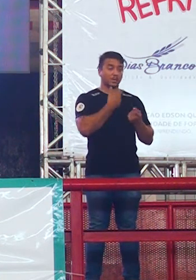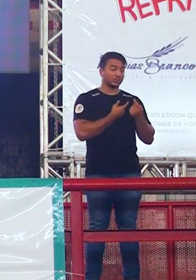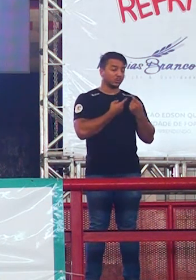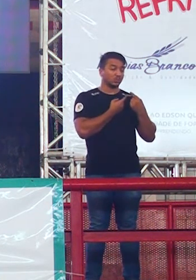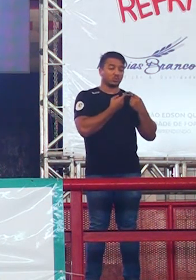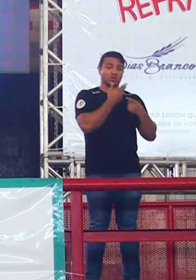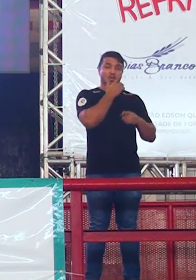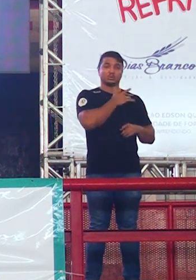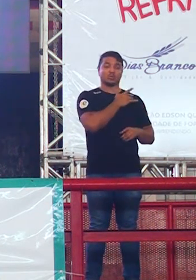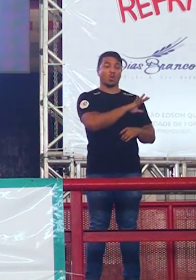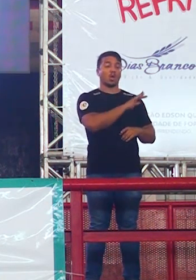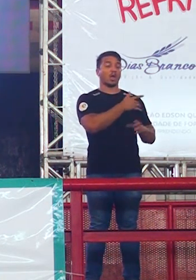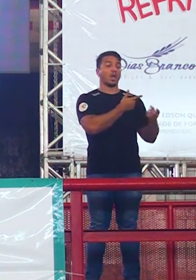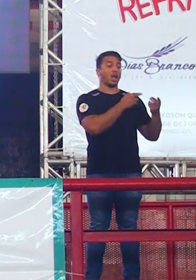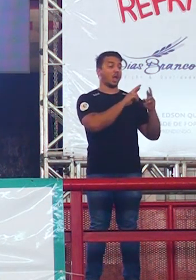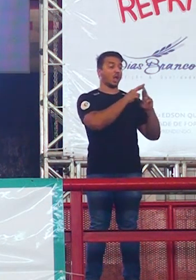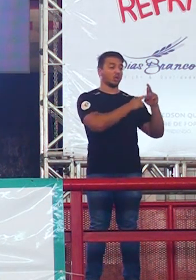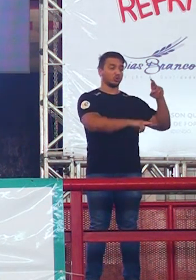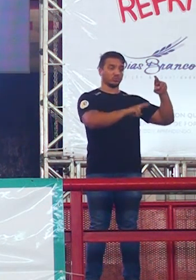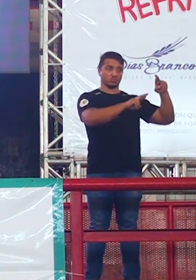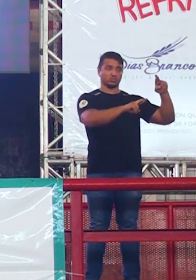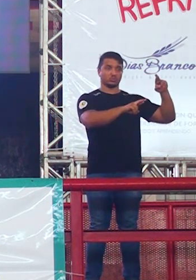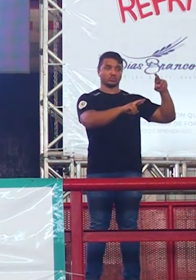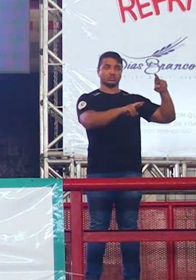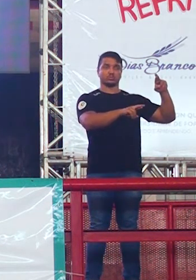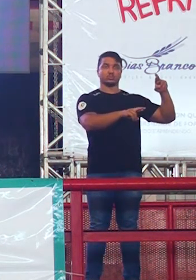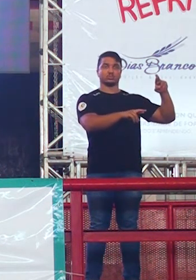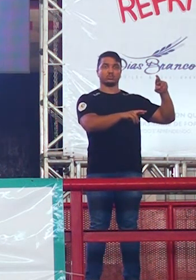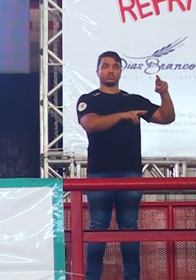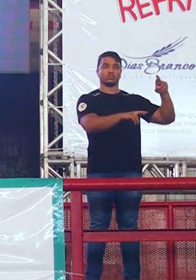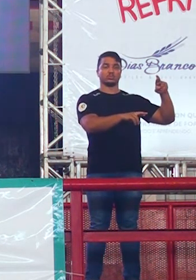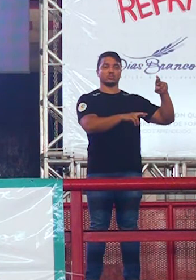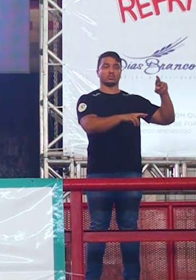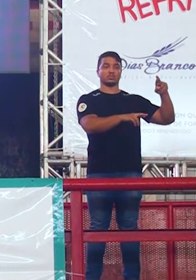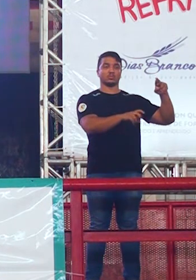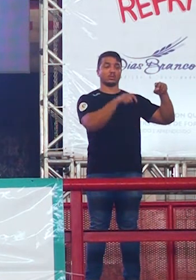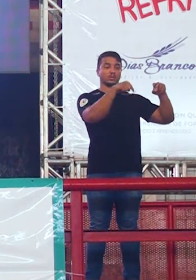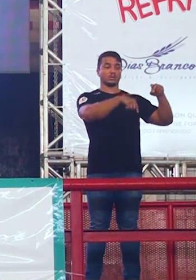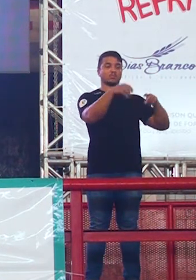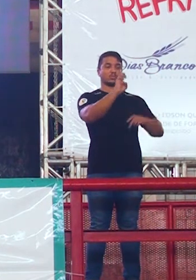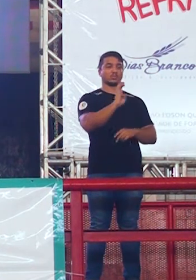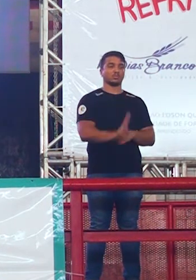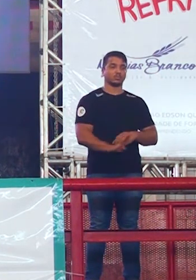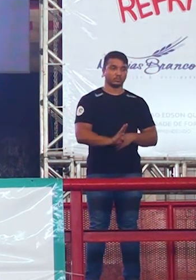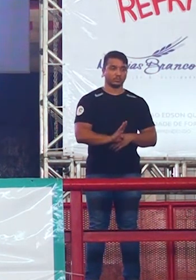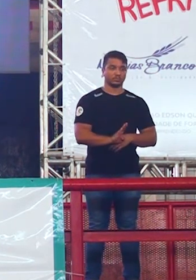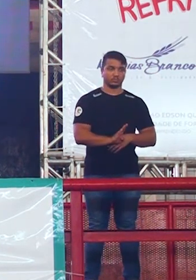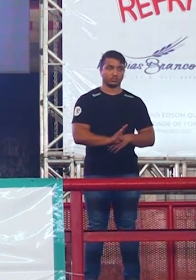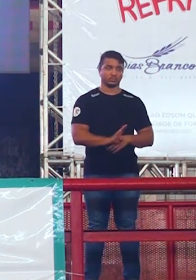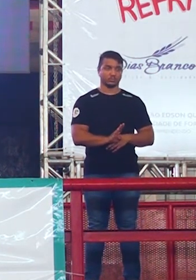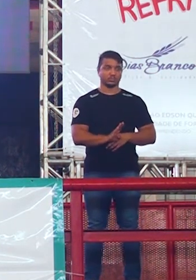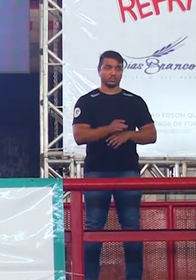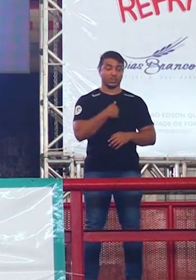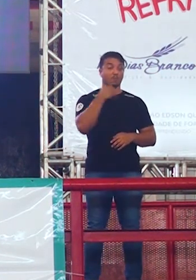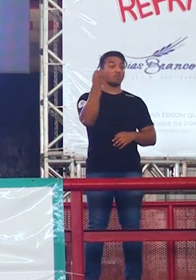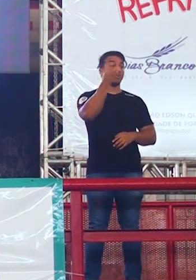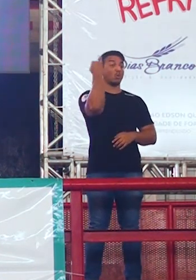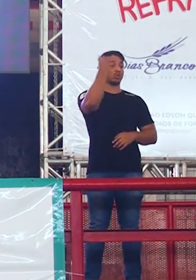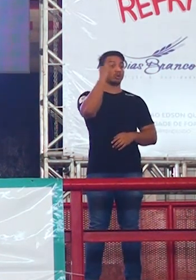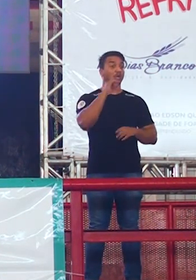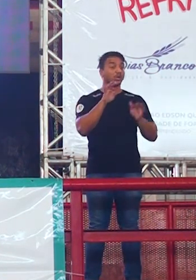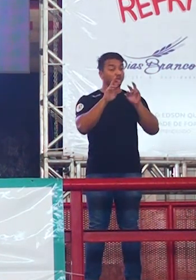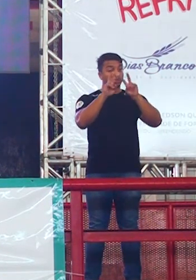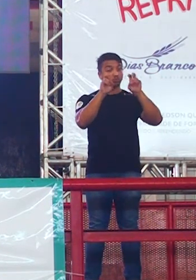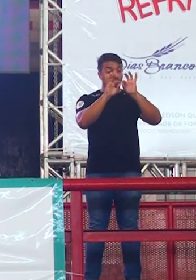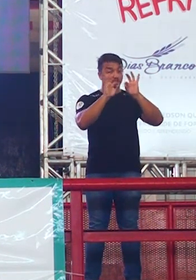Intolerância religiosa. Não ouviu o restante. No Brasil. É muito importante você